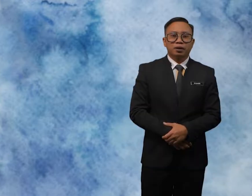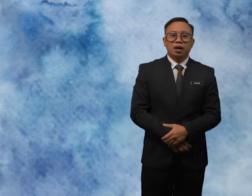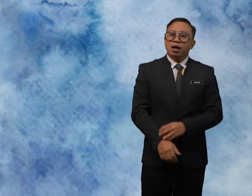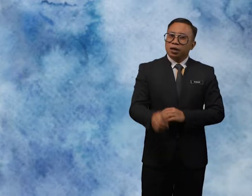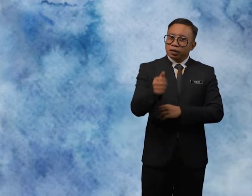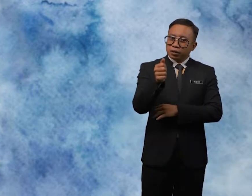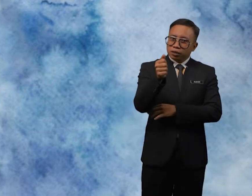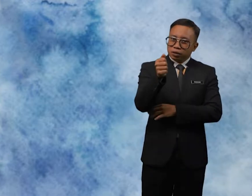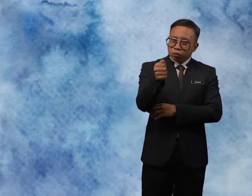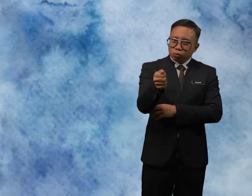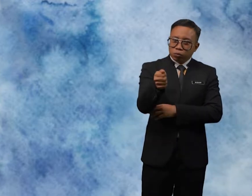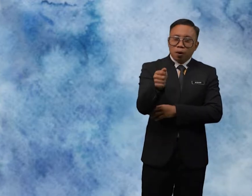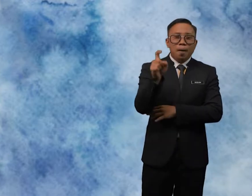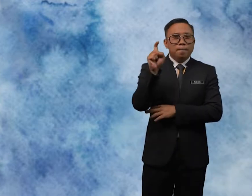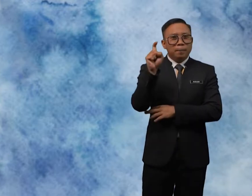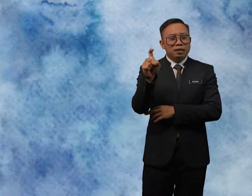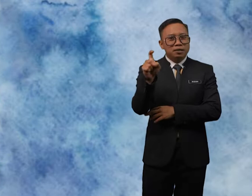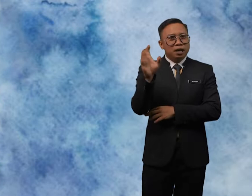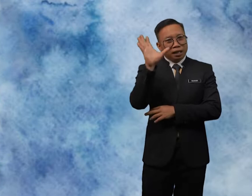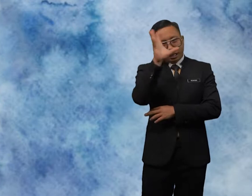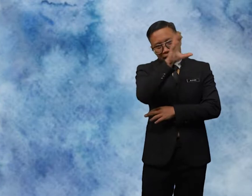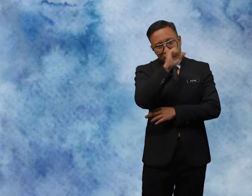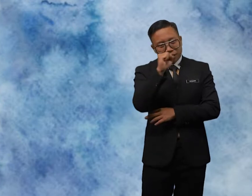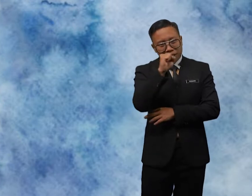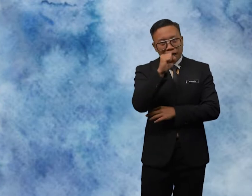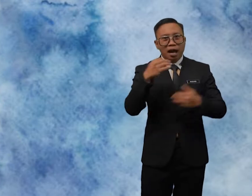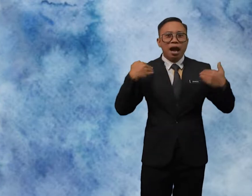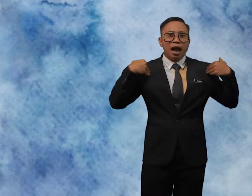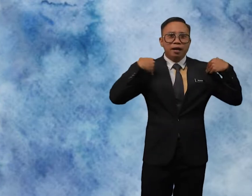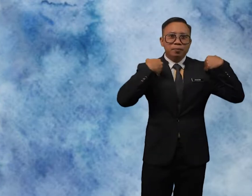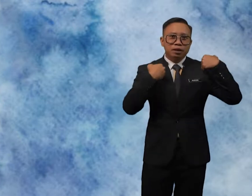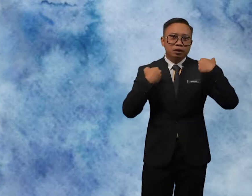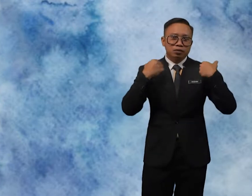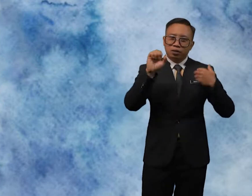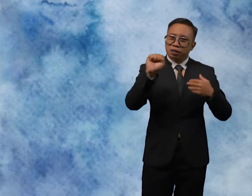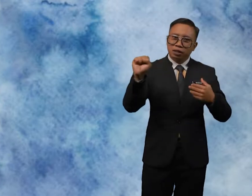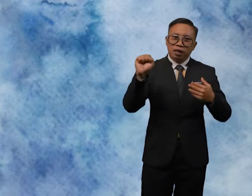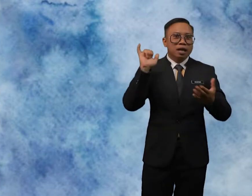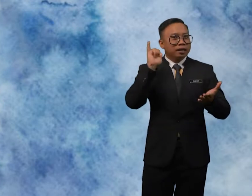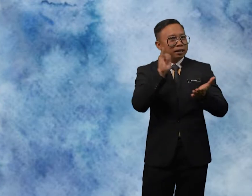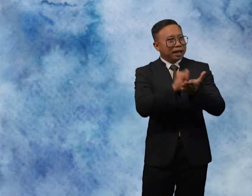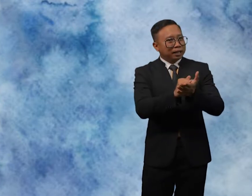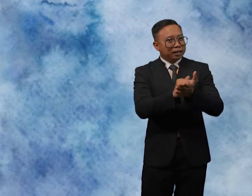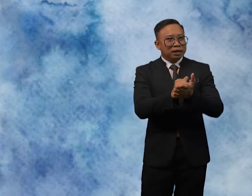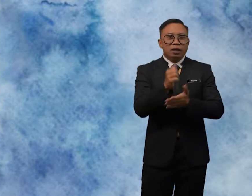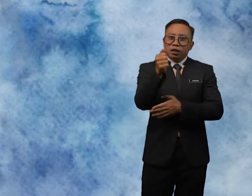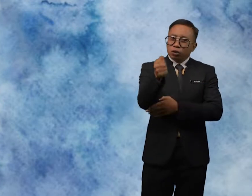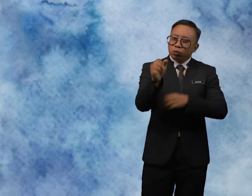You Must Guess Animals That You